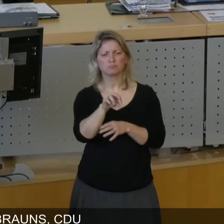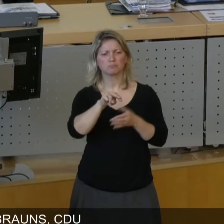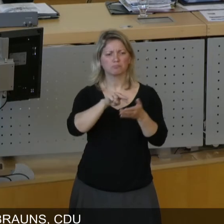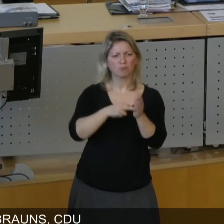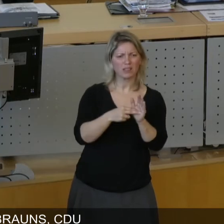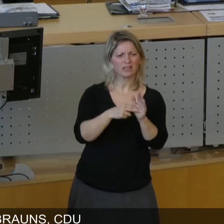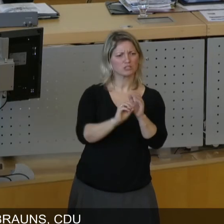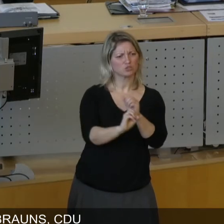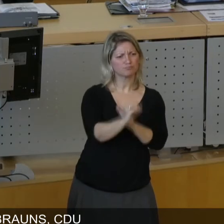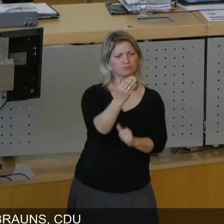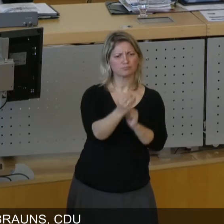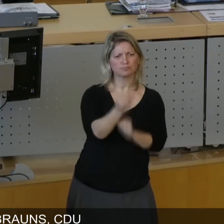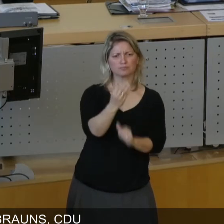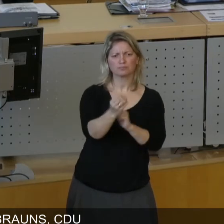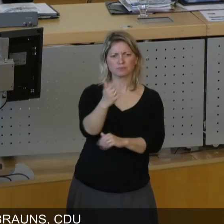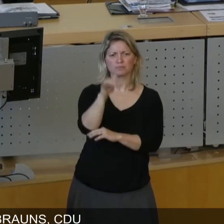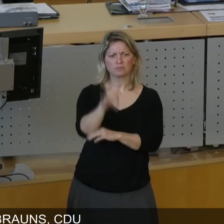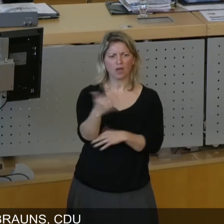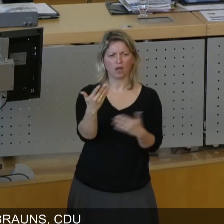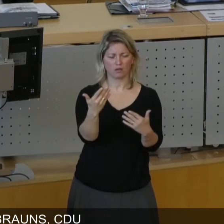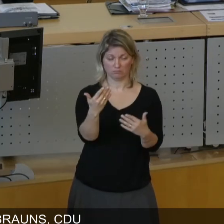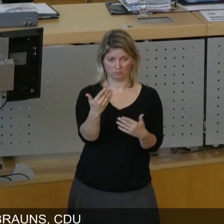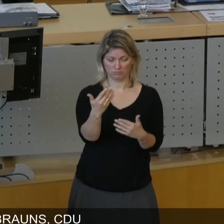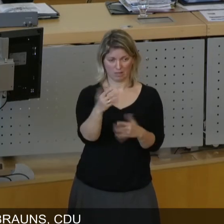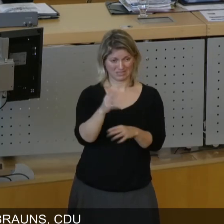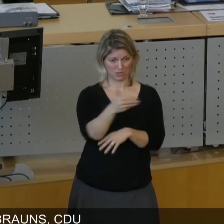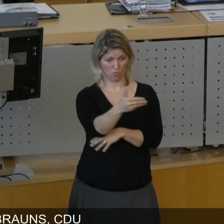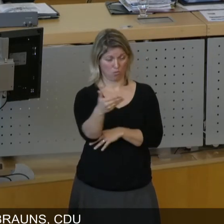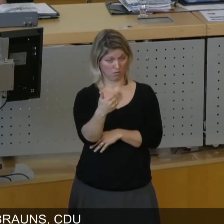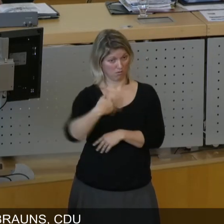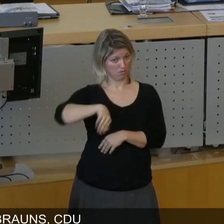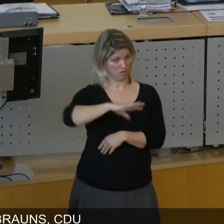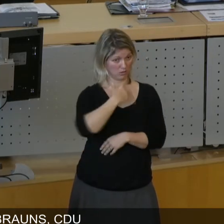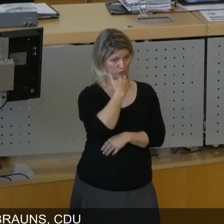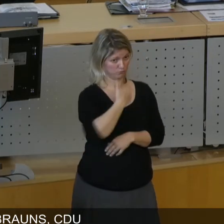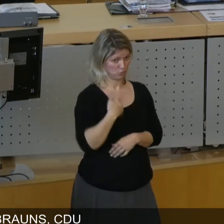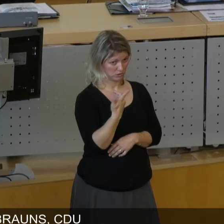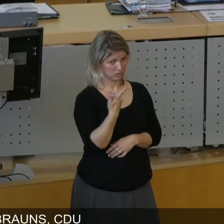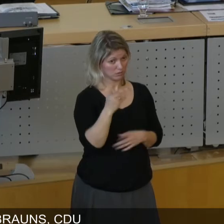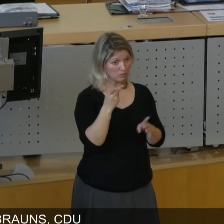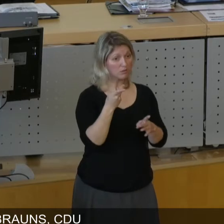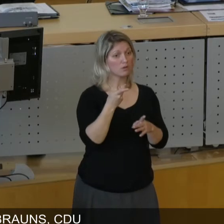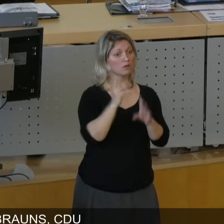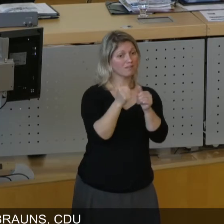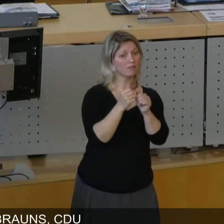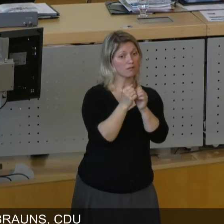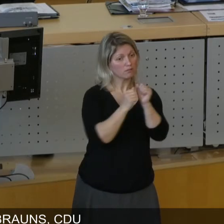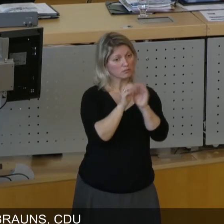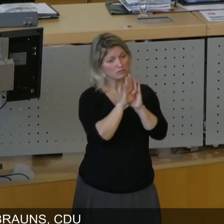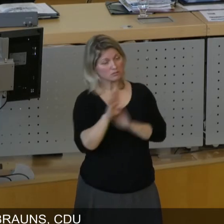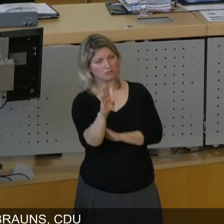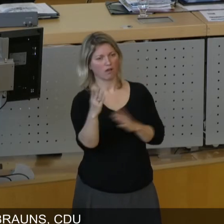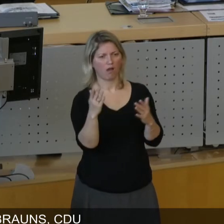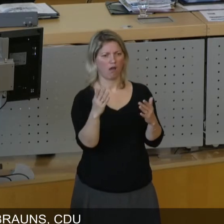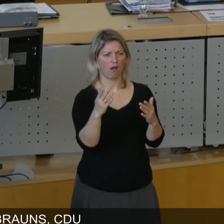Erscheinungsformen, die weder Sie noch ich für wünschenswert halten, hier meinen, da konterkarieren